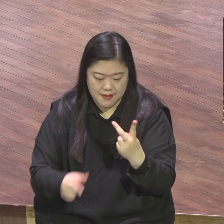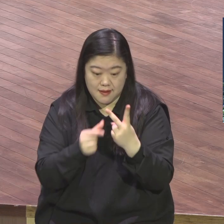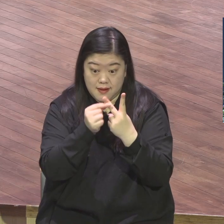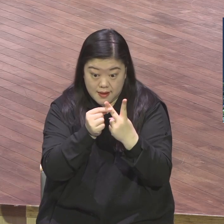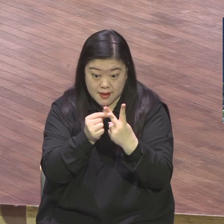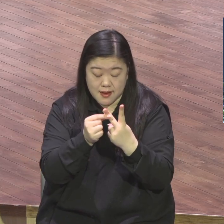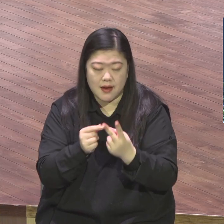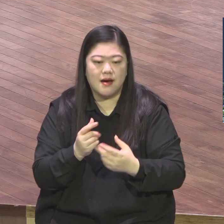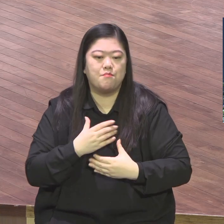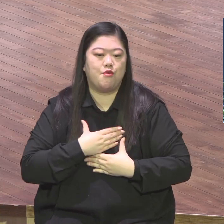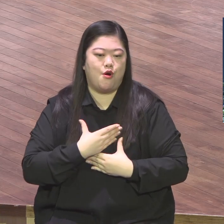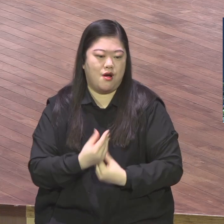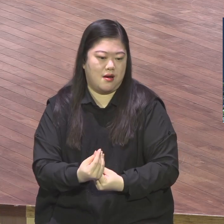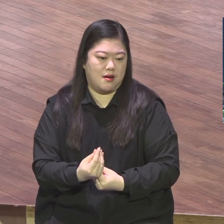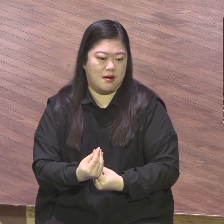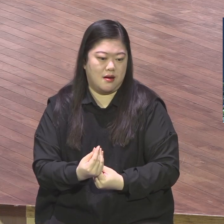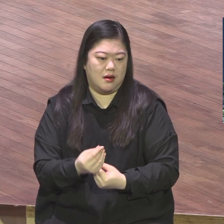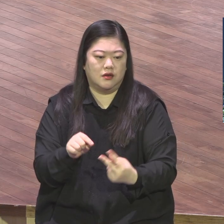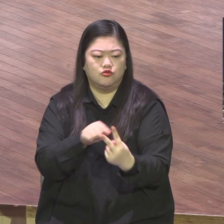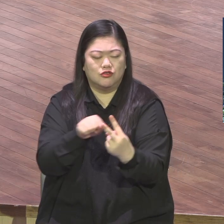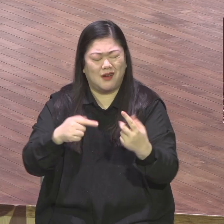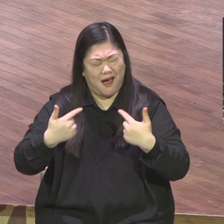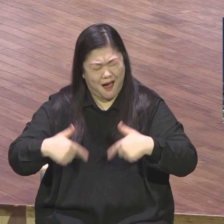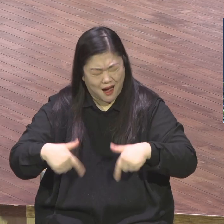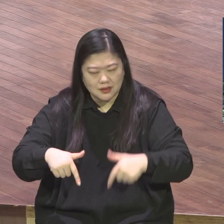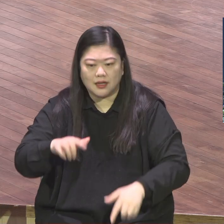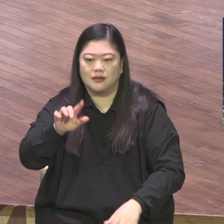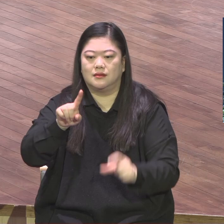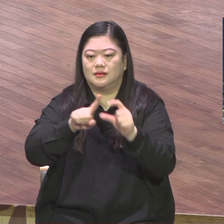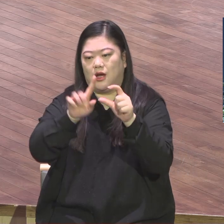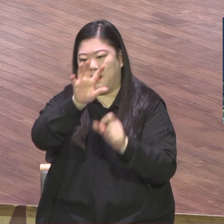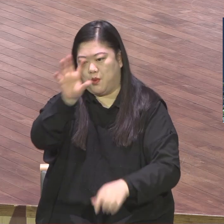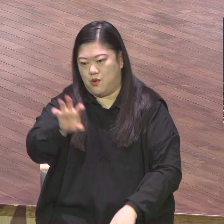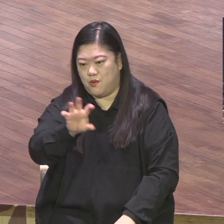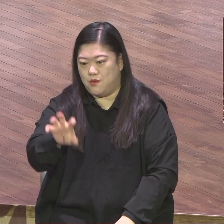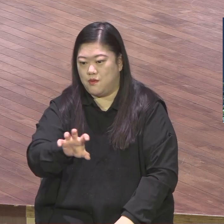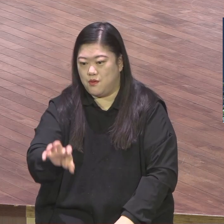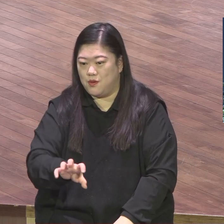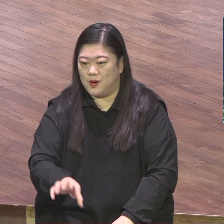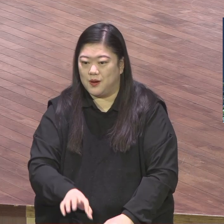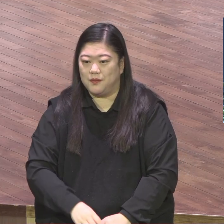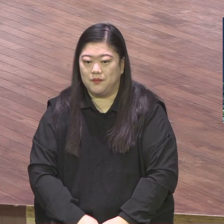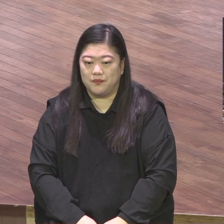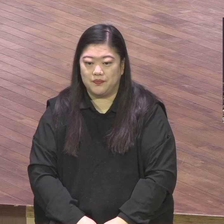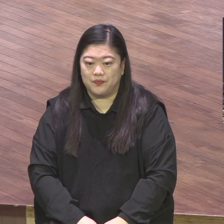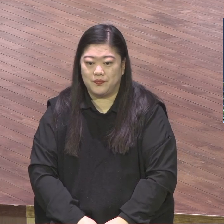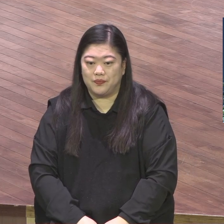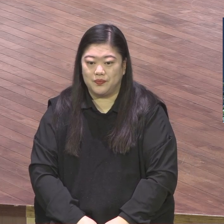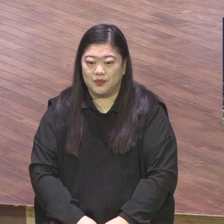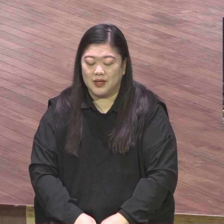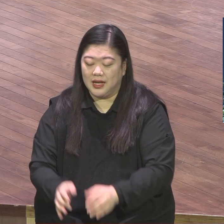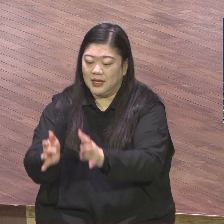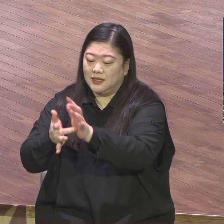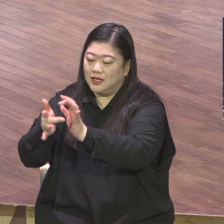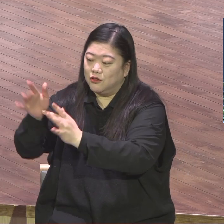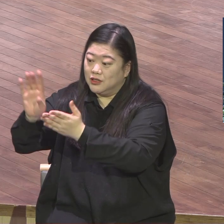신앙상으로부터 은혜와 평강. 예수 그의 소를 통해서 구원의 놀라운 축구를 받게 된 그것은